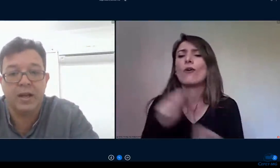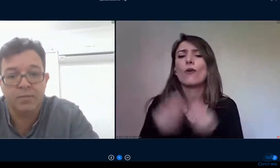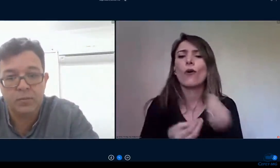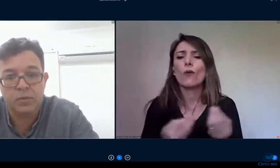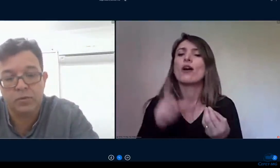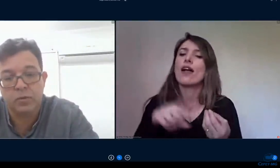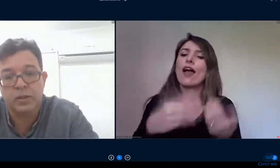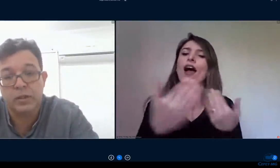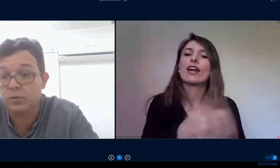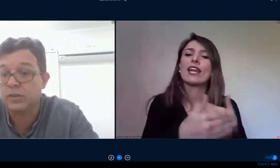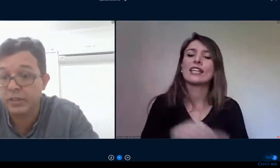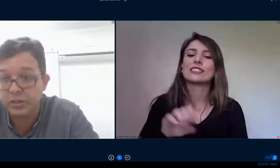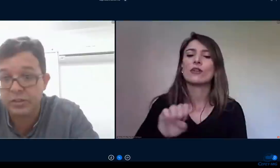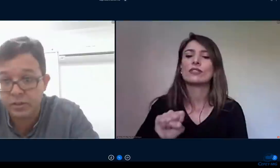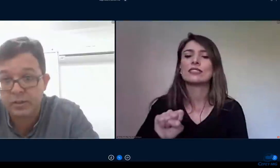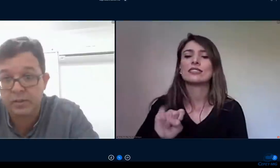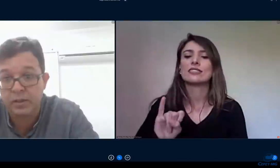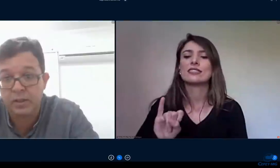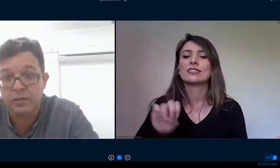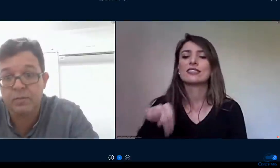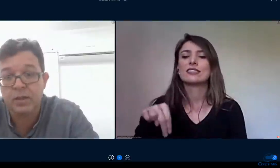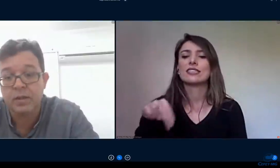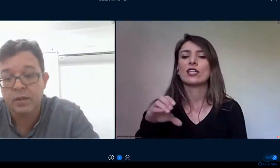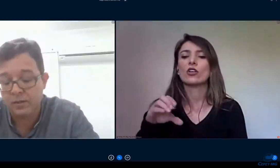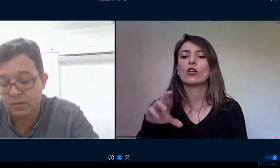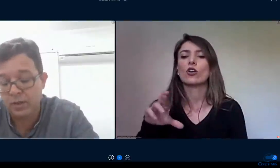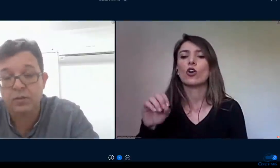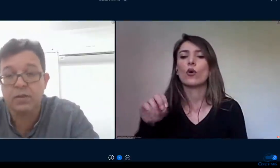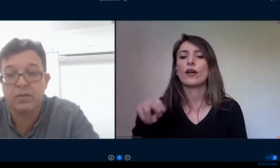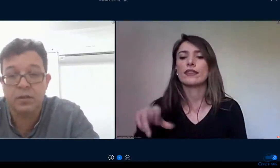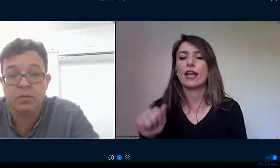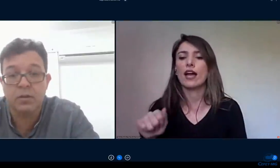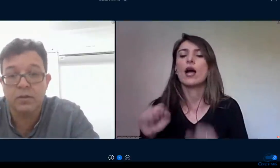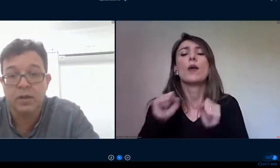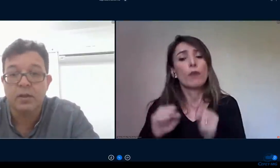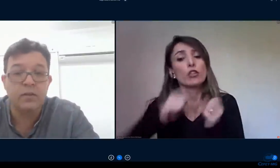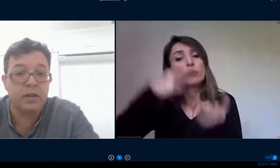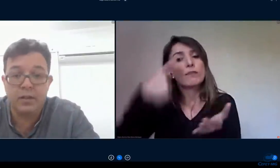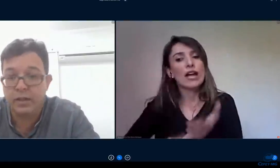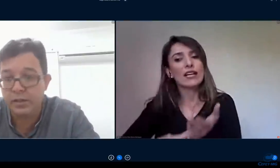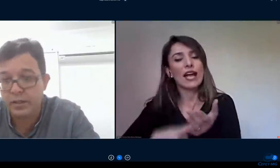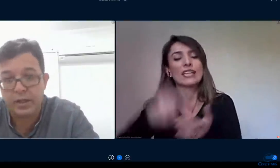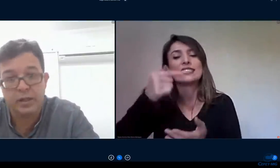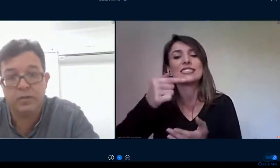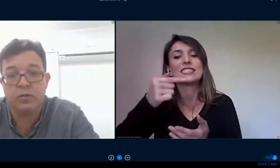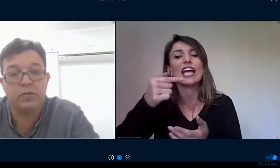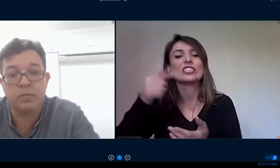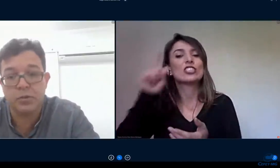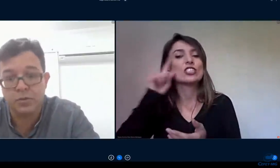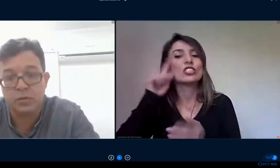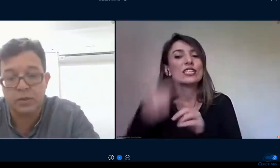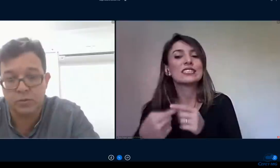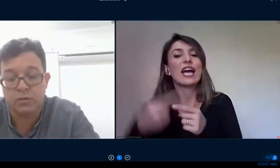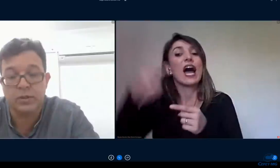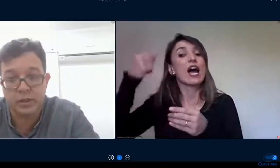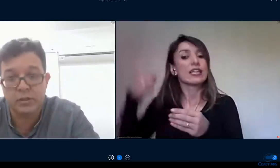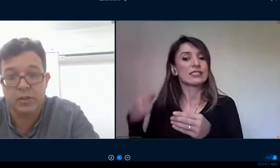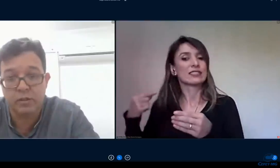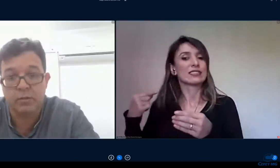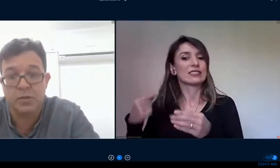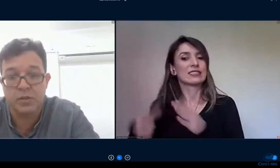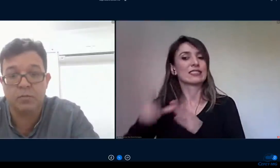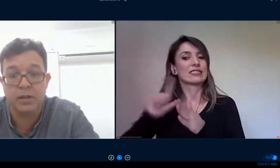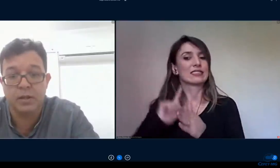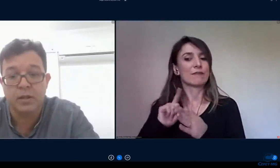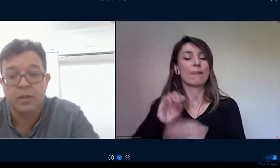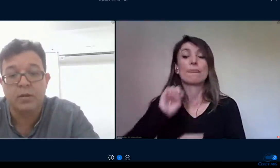agendar um estudante com sete dias de antecedência as avaliações síncronas se a internet cair se houver uma dificuldade o estudante tem